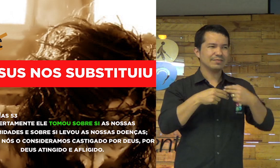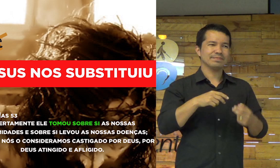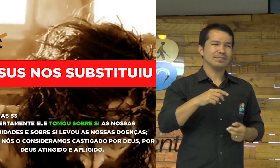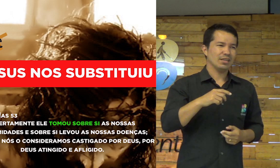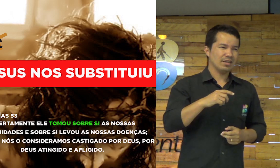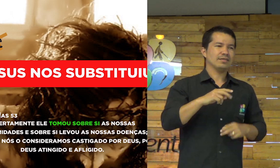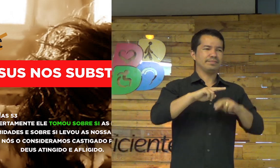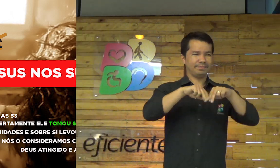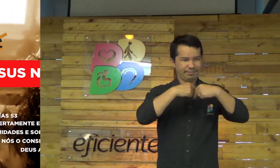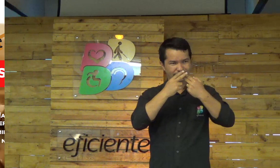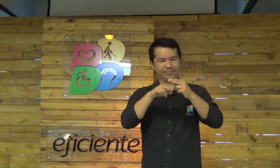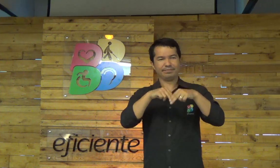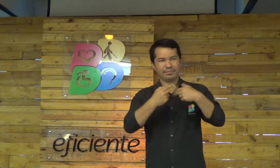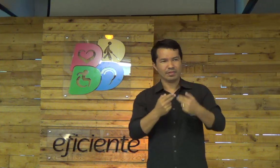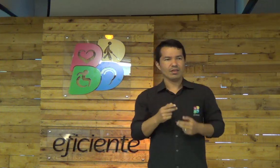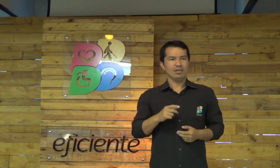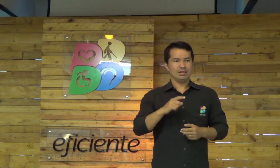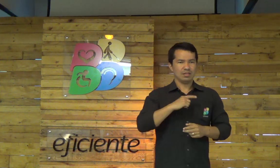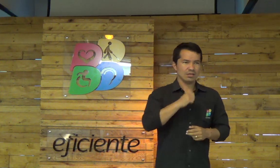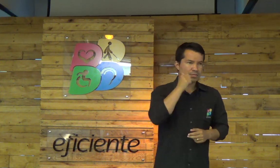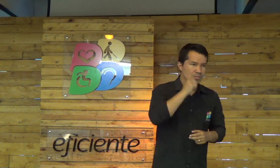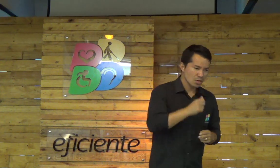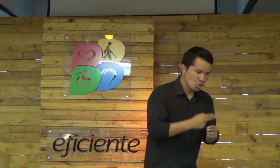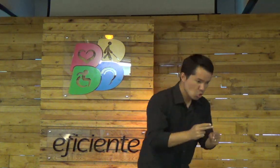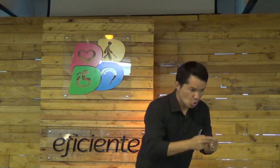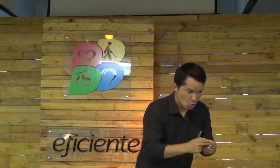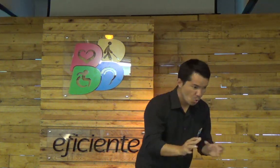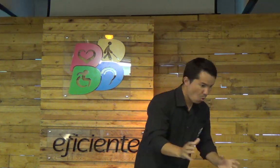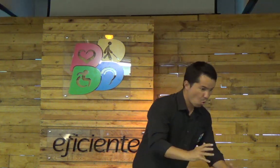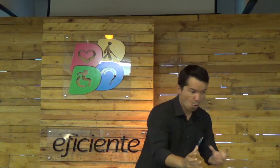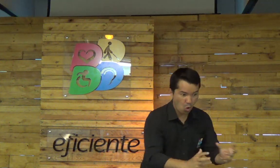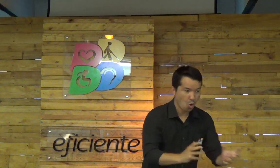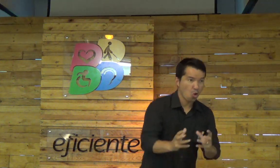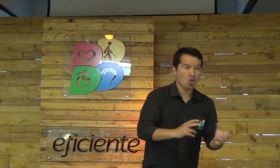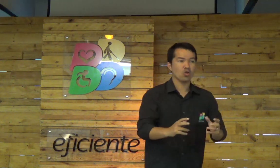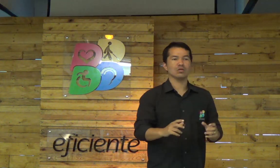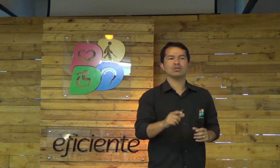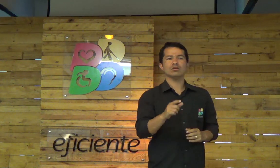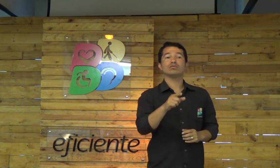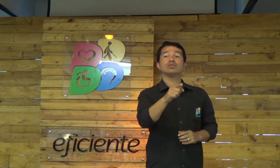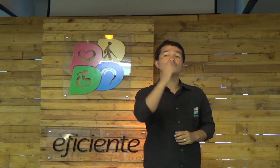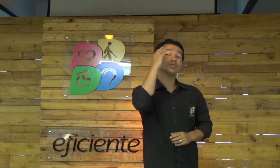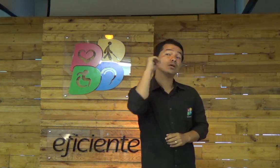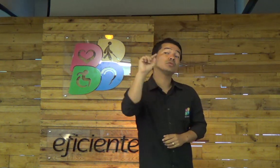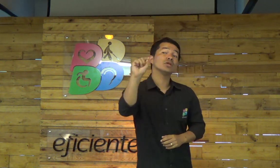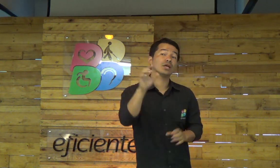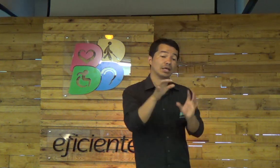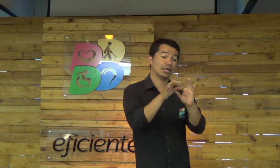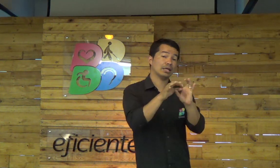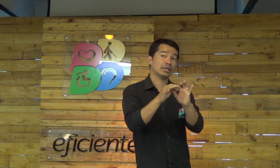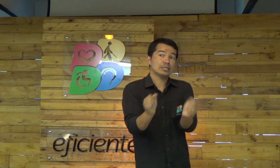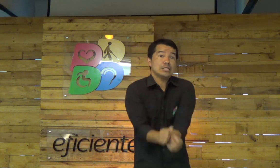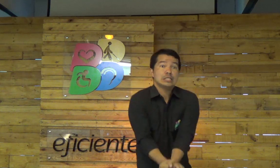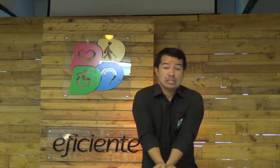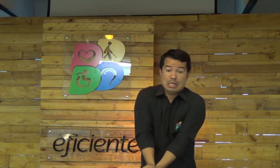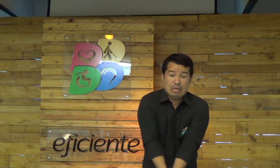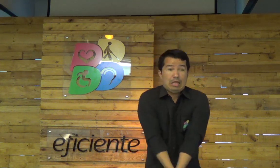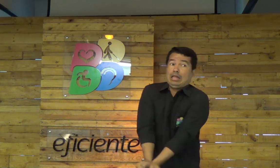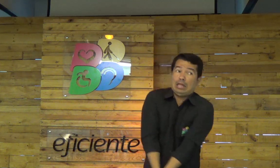Você que gosta de... De pornografia... Fica ali... Olhando a mulher nua... Sabe o que é isso?